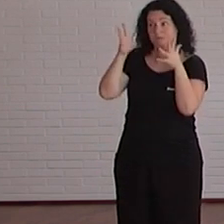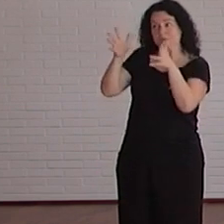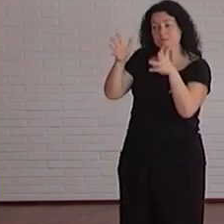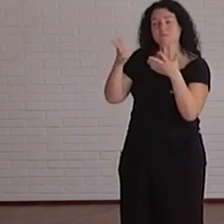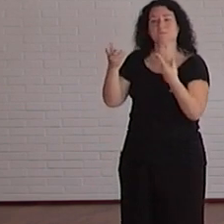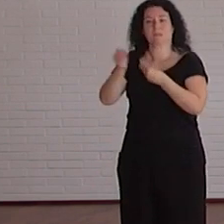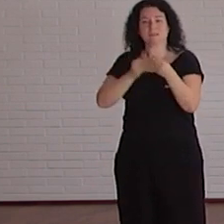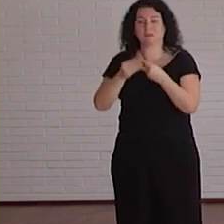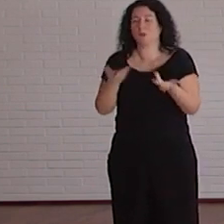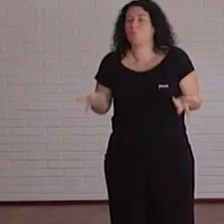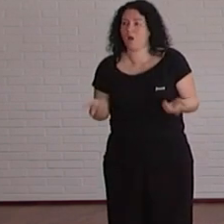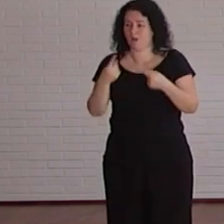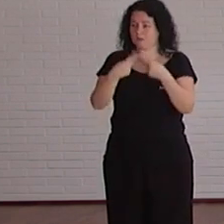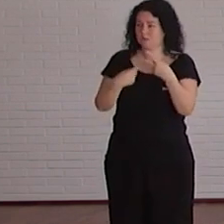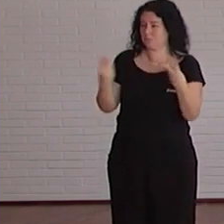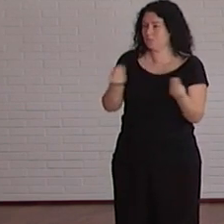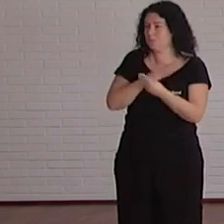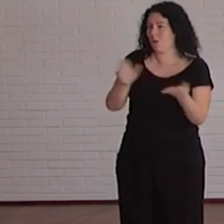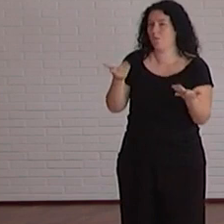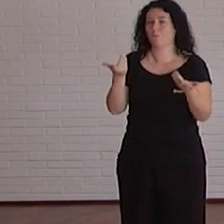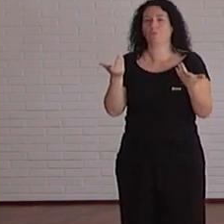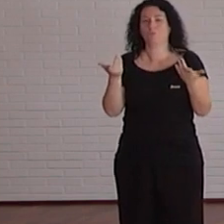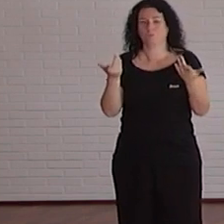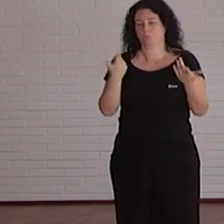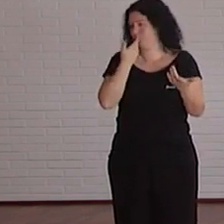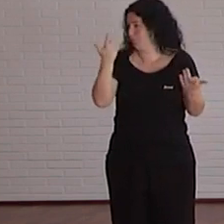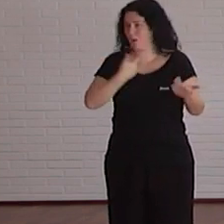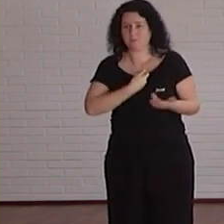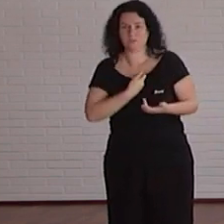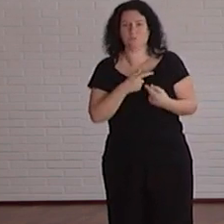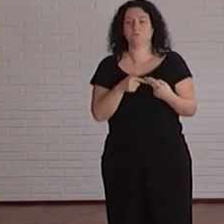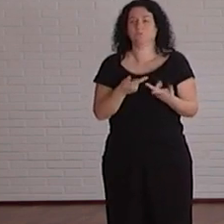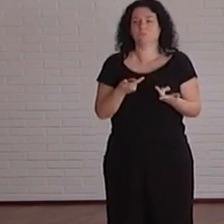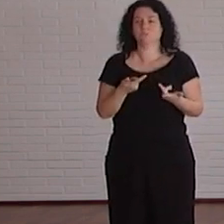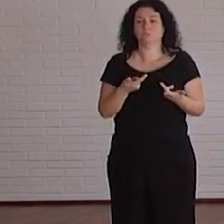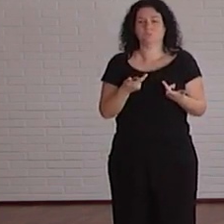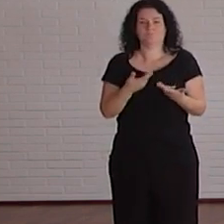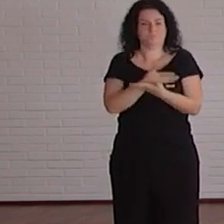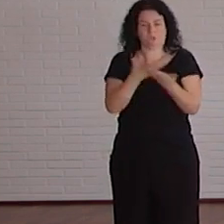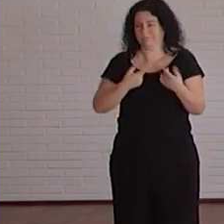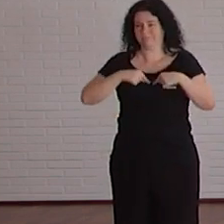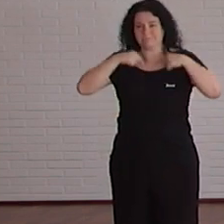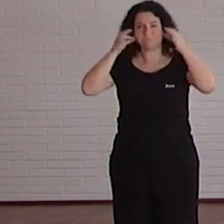material accesible como los que he comentado antes de las emisoras de las líneas Braille etc.